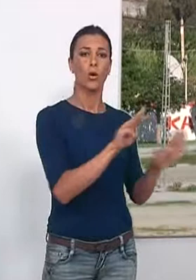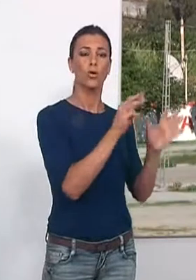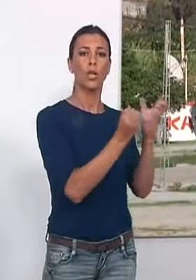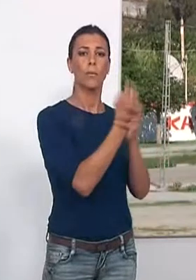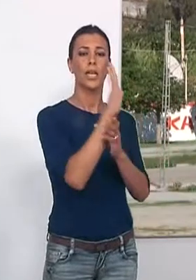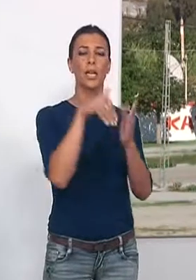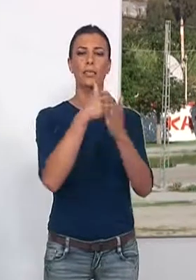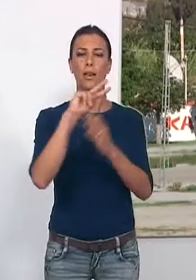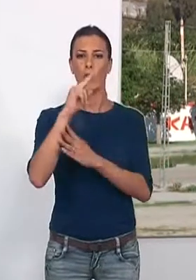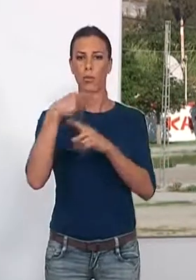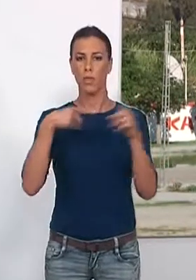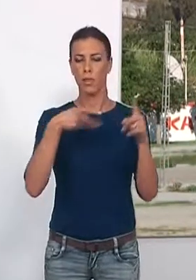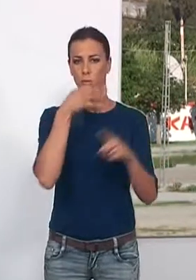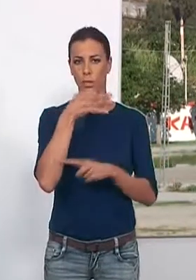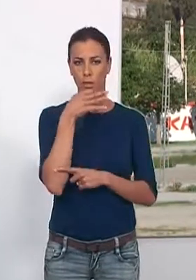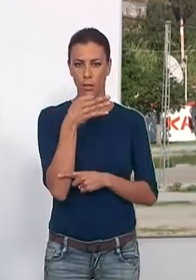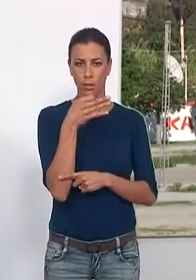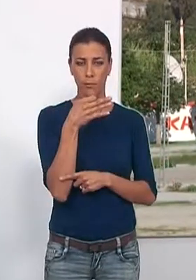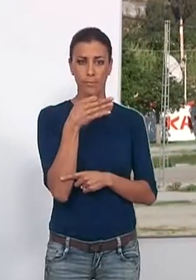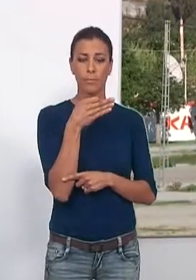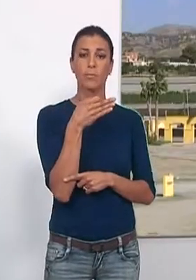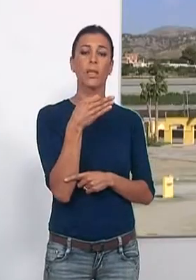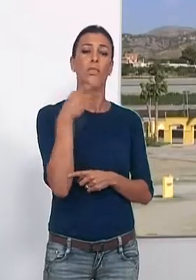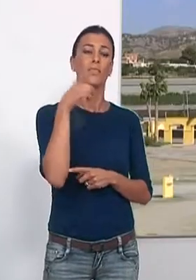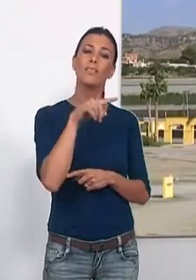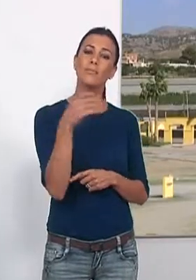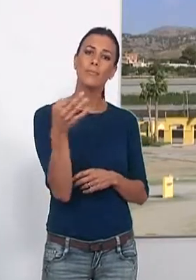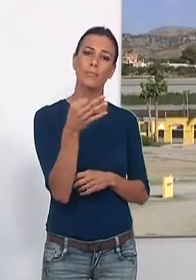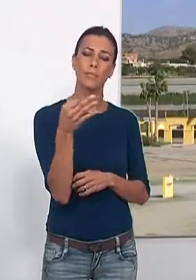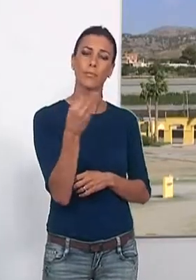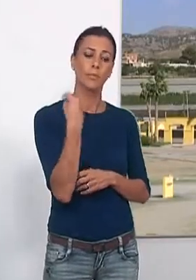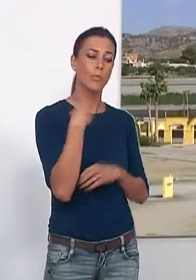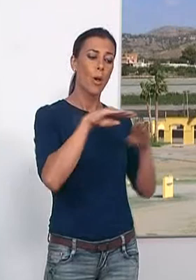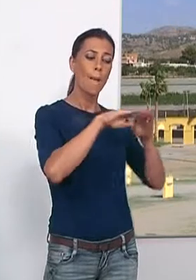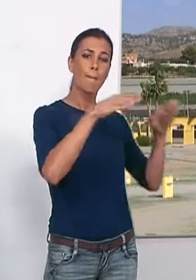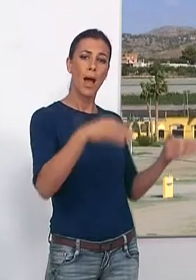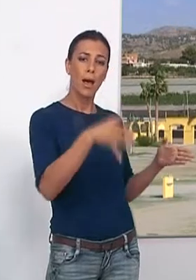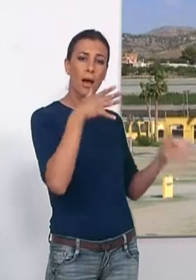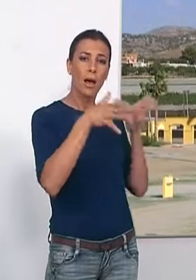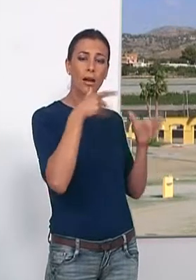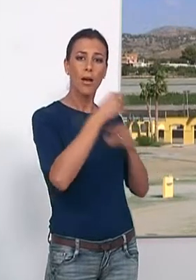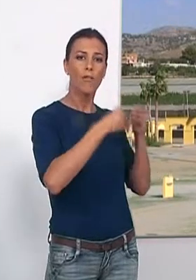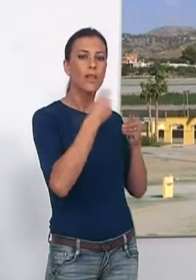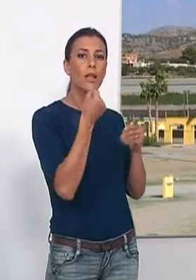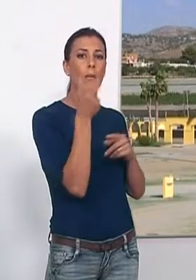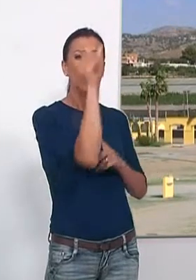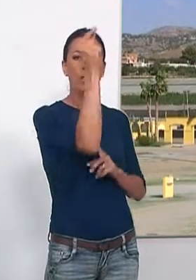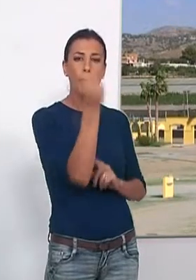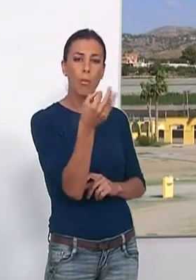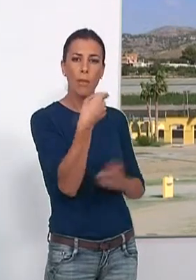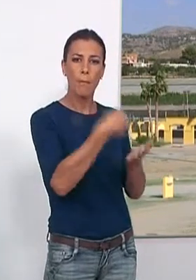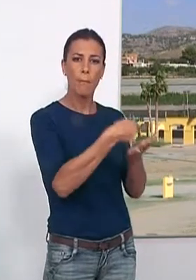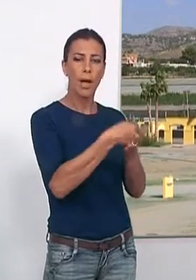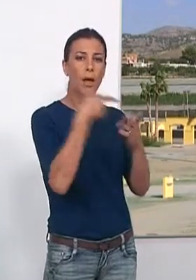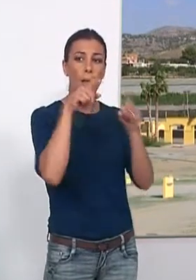8 de la mañana a 2 y media de la tarde. En lo que respecta a la barra de la caseta municipal, el importe mínimo que